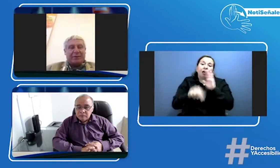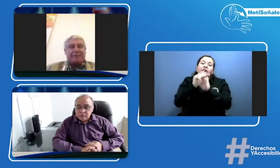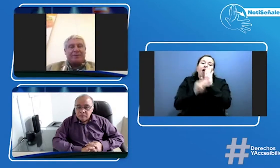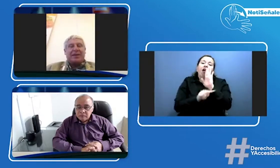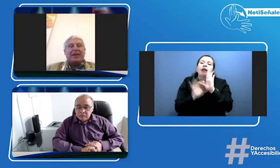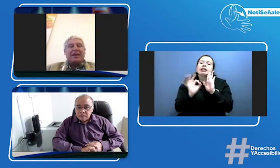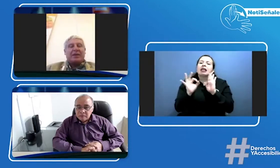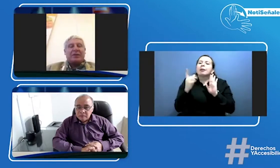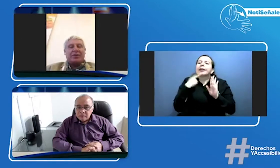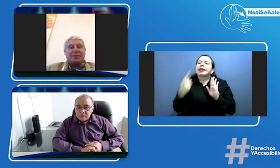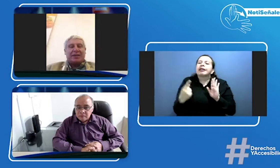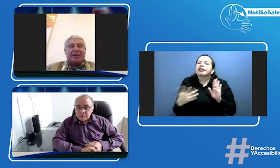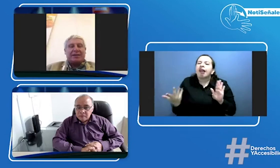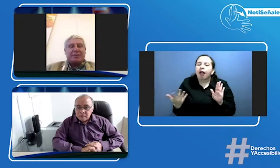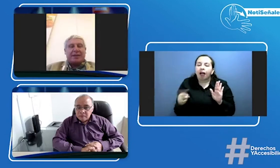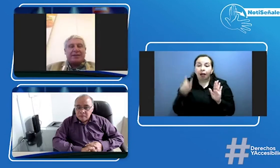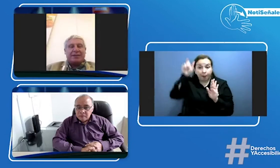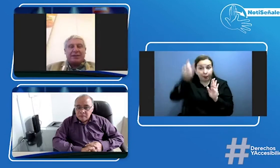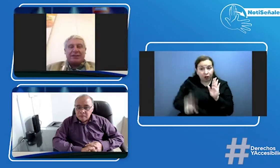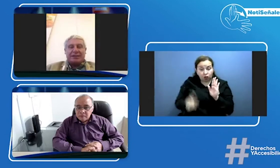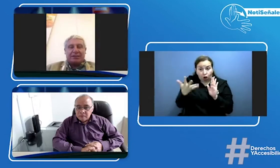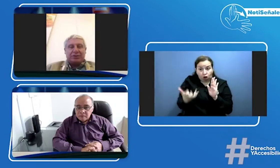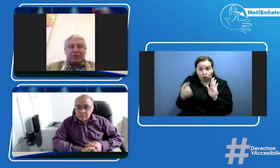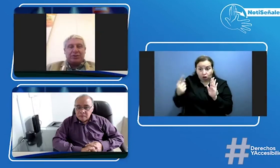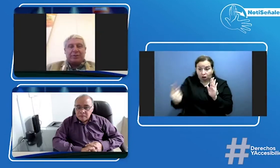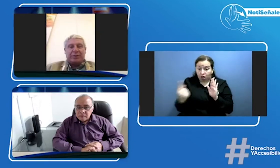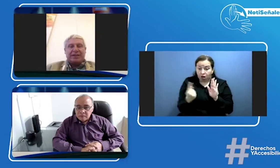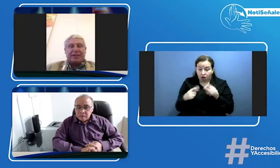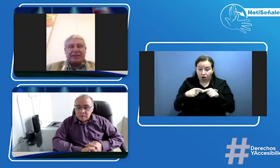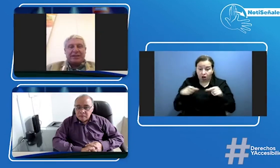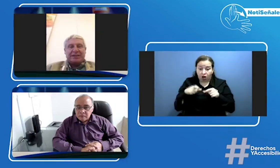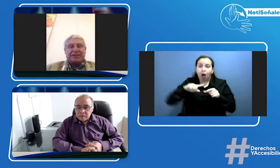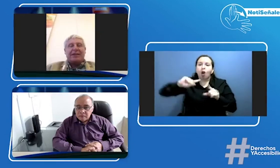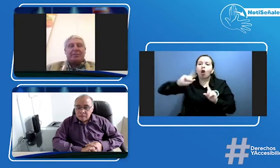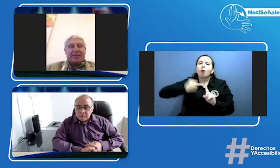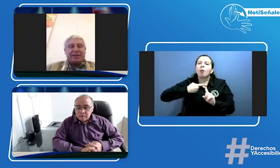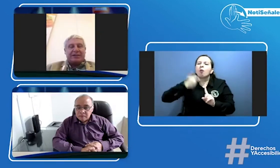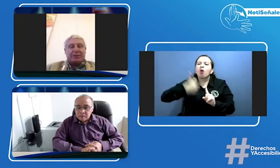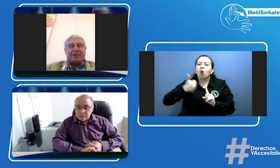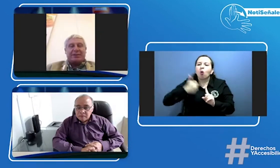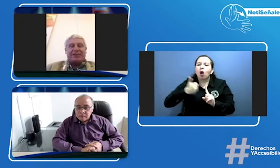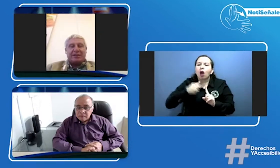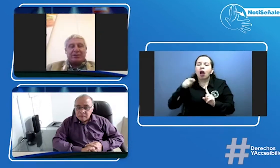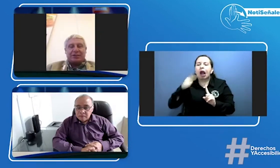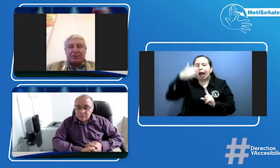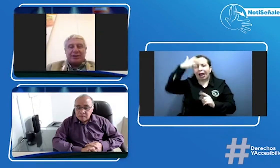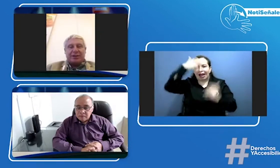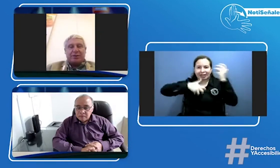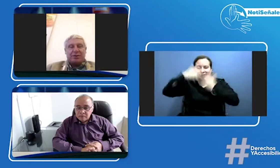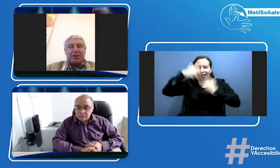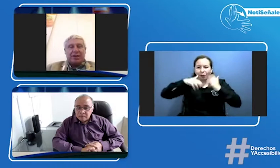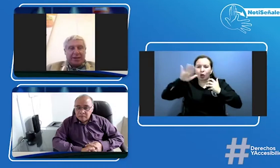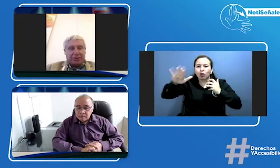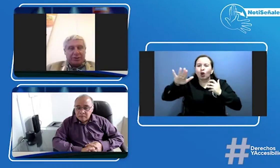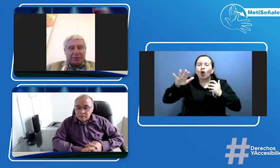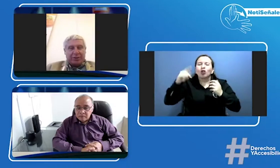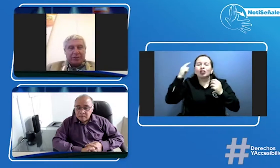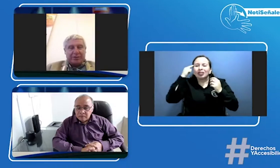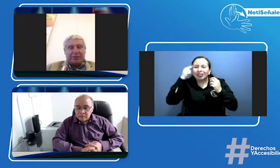que cuando una persona quiere aspirar a tener licencia de conducción lo primero que tiene que hacer es presentar un examen psicosensométrico en un centro de reconocimiento de